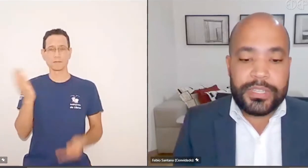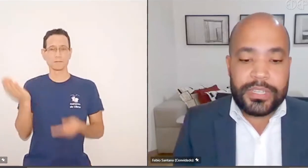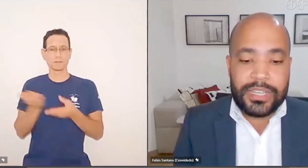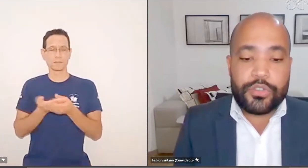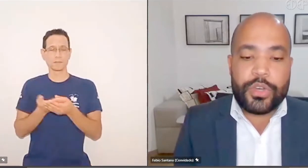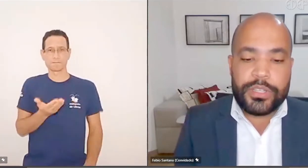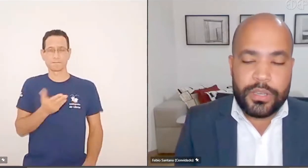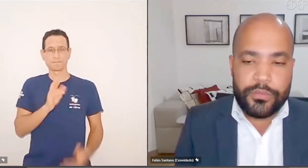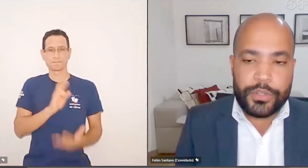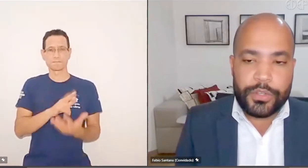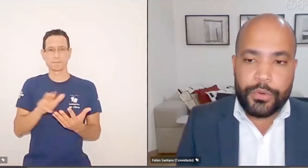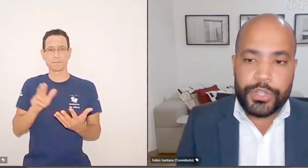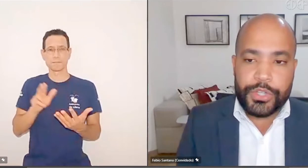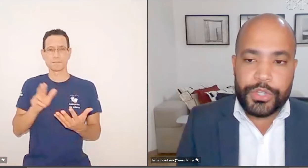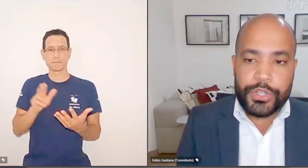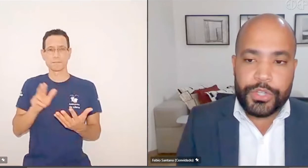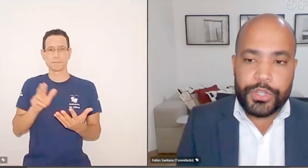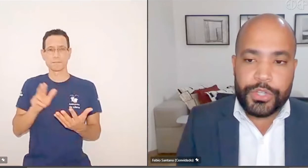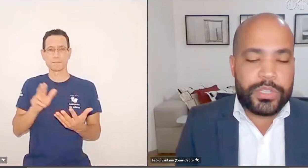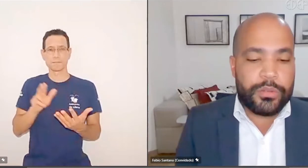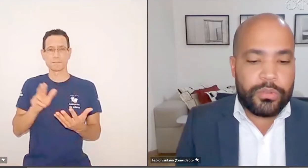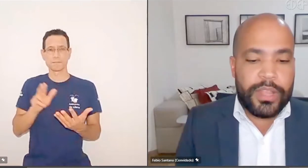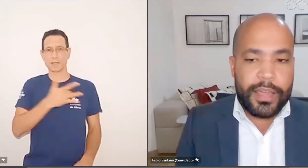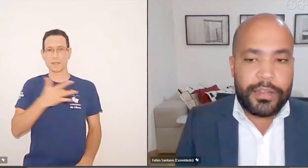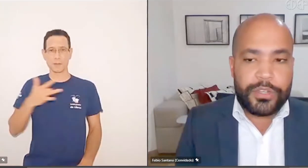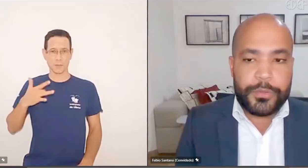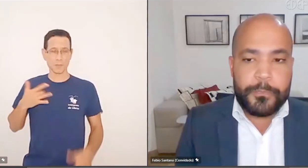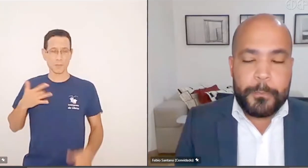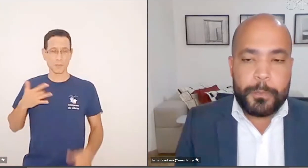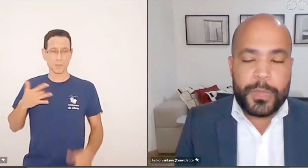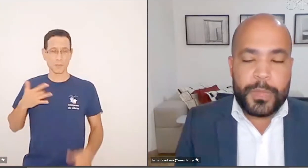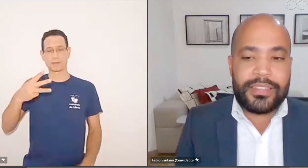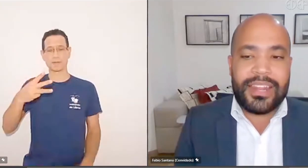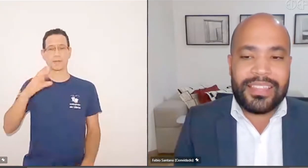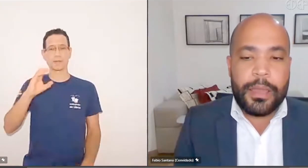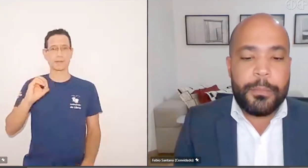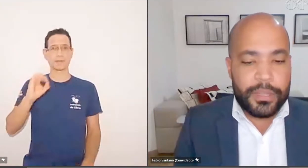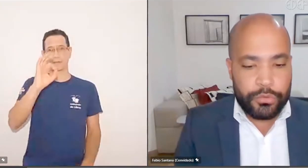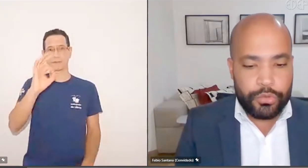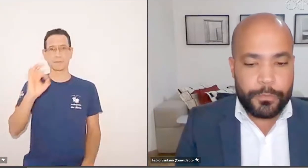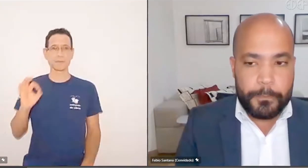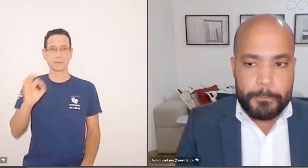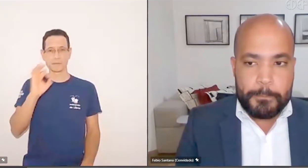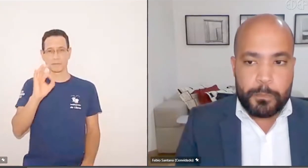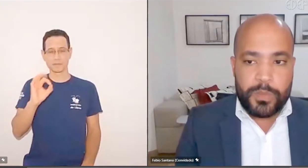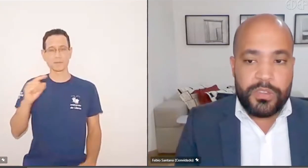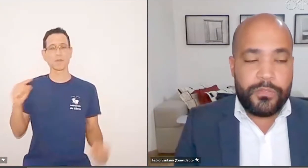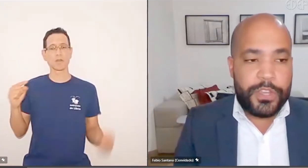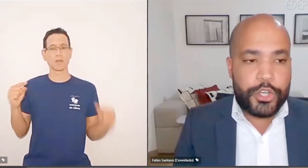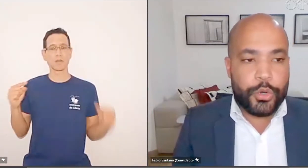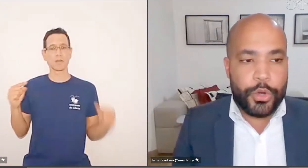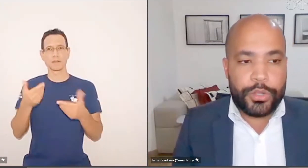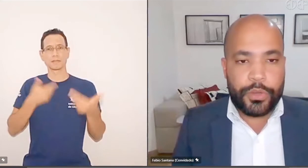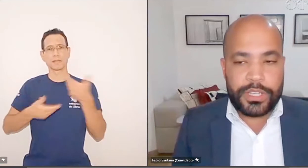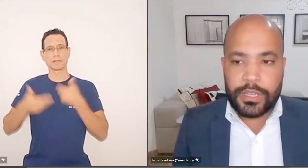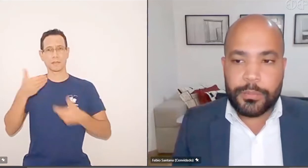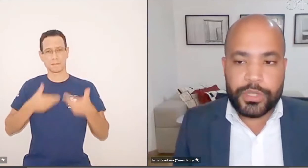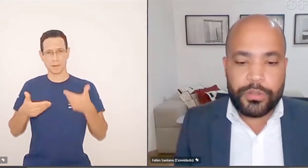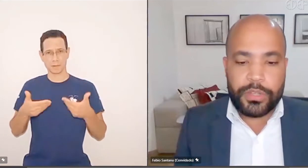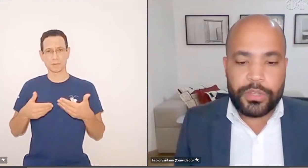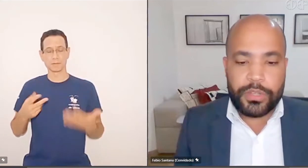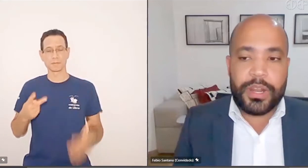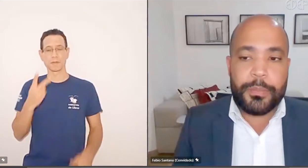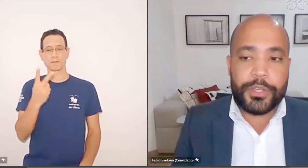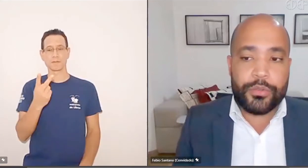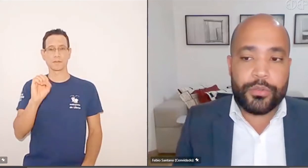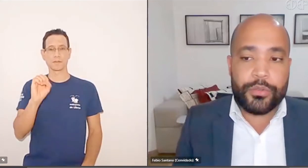essas ações, serviços de saúde, 30% delas, né, se referem a tratamentos e 28,70